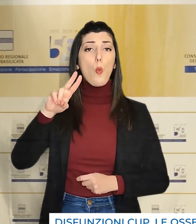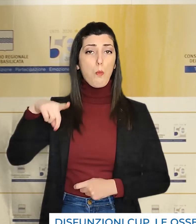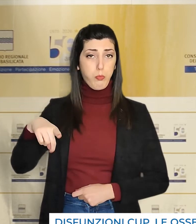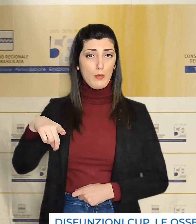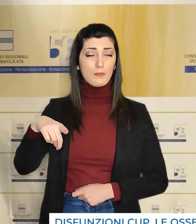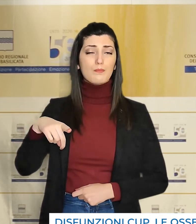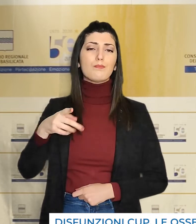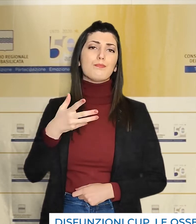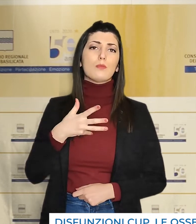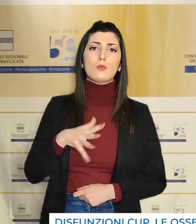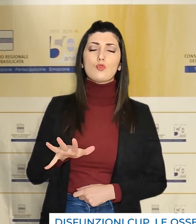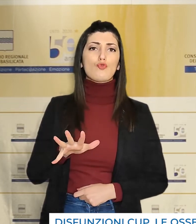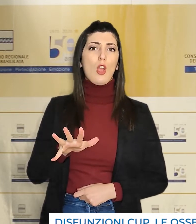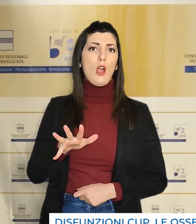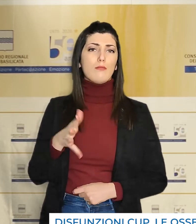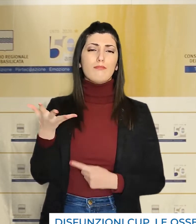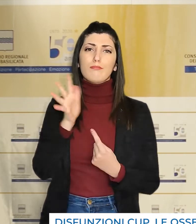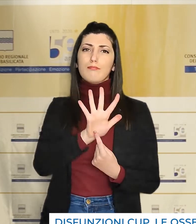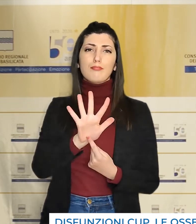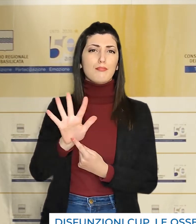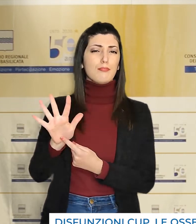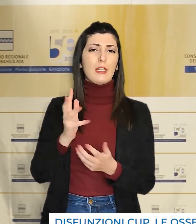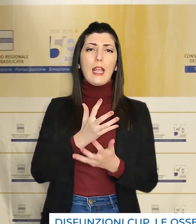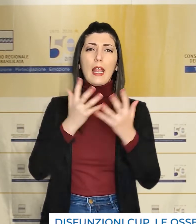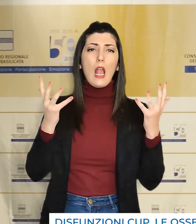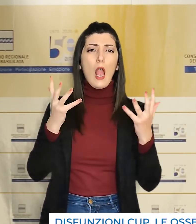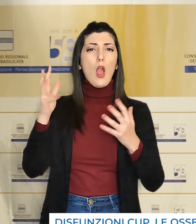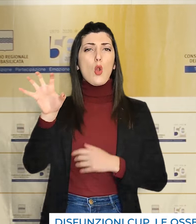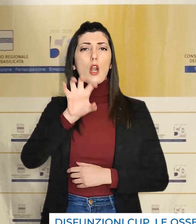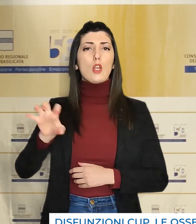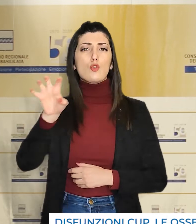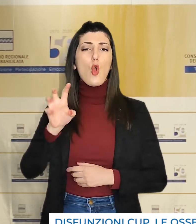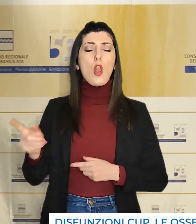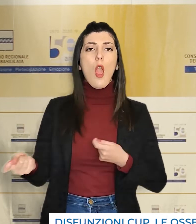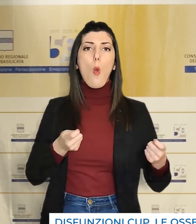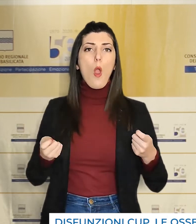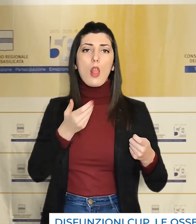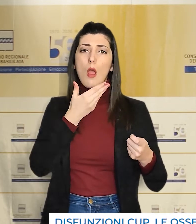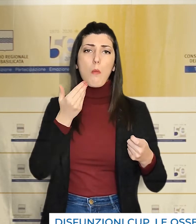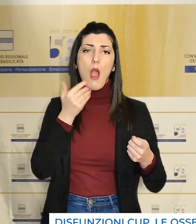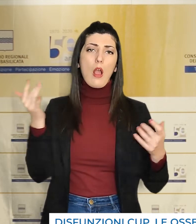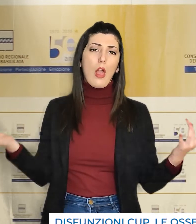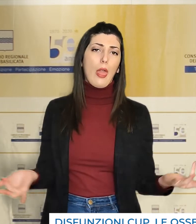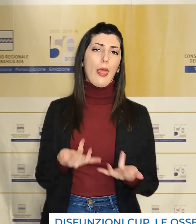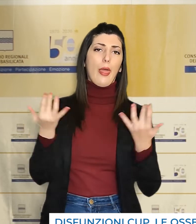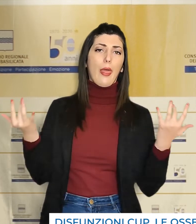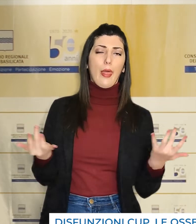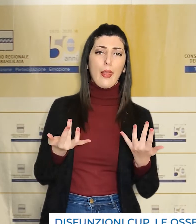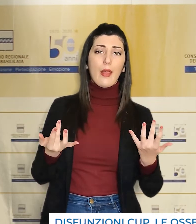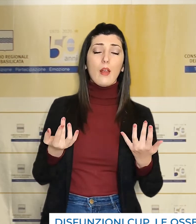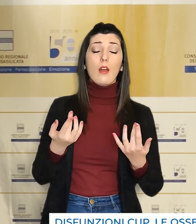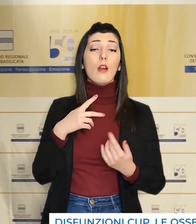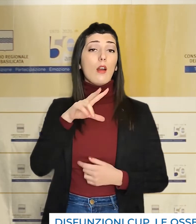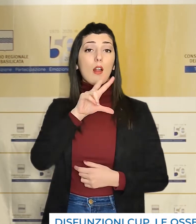del software gestionale del CUP, sono la fotografia perfetta di una regione senza guida e